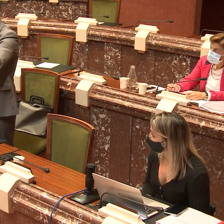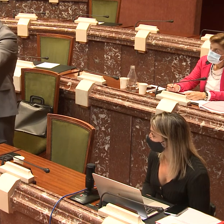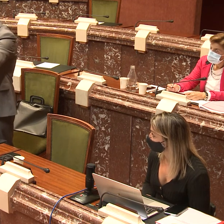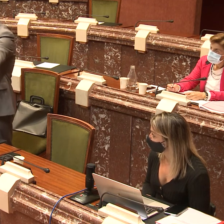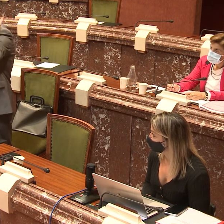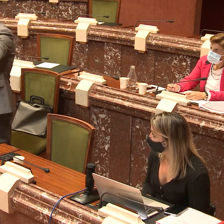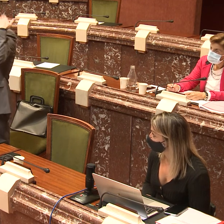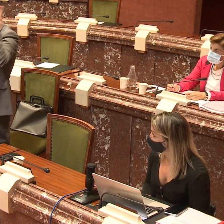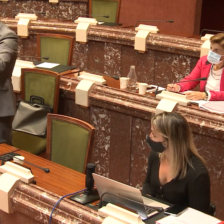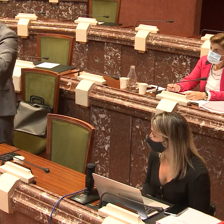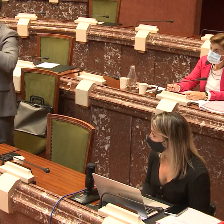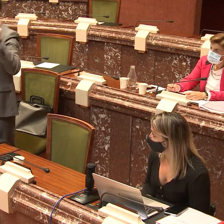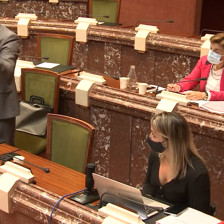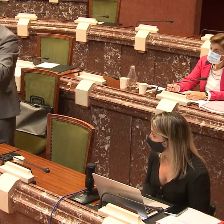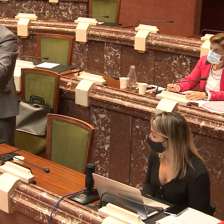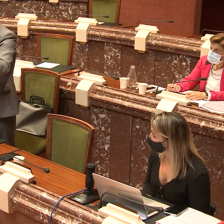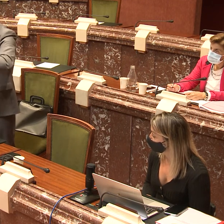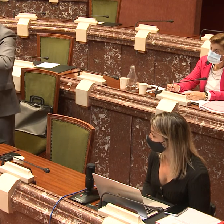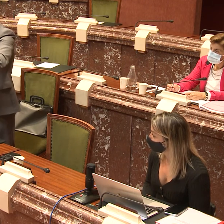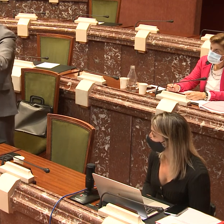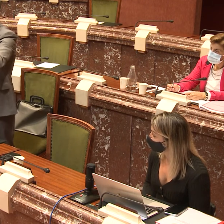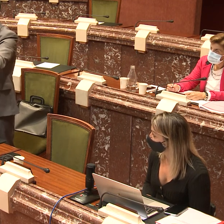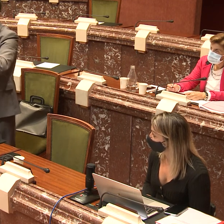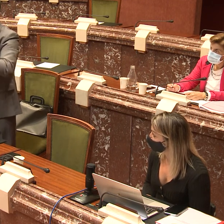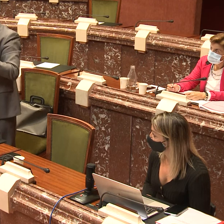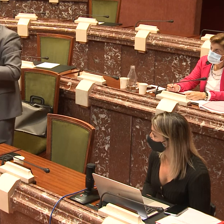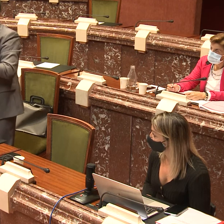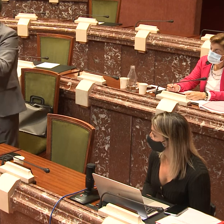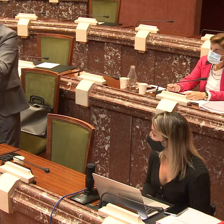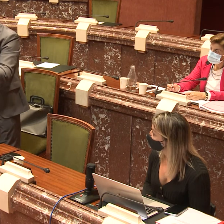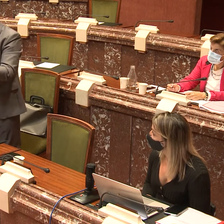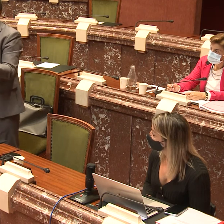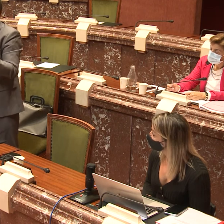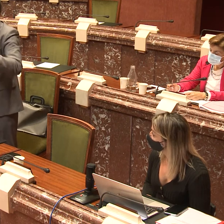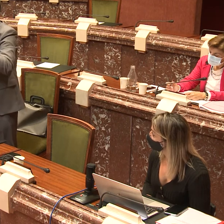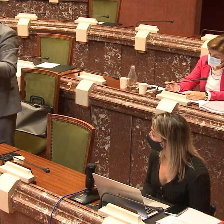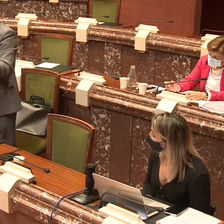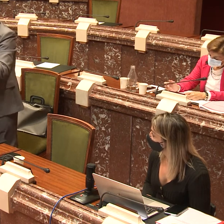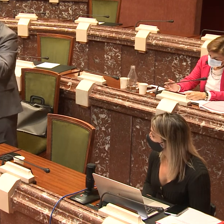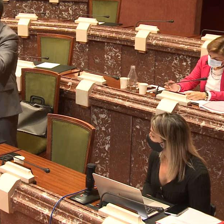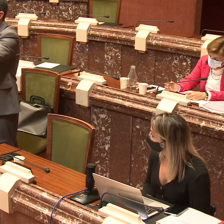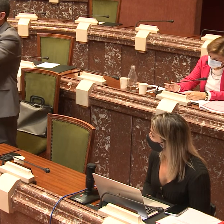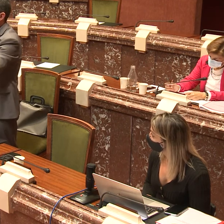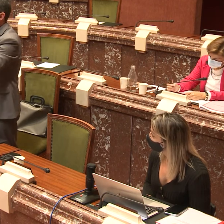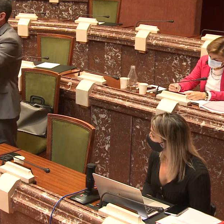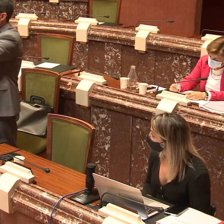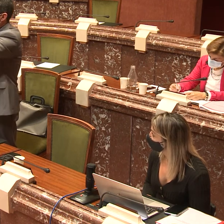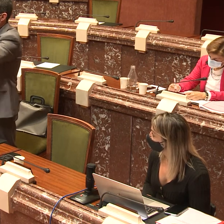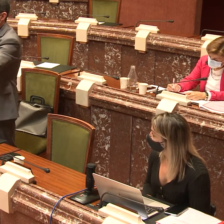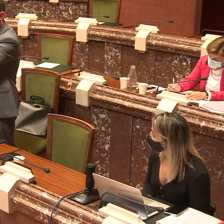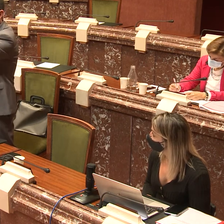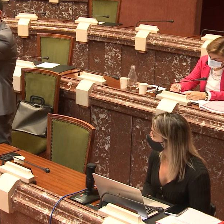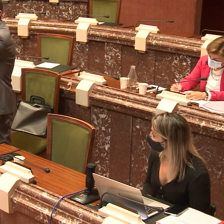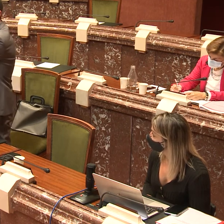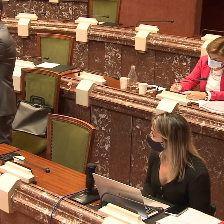Sí, como se ha dicho, que cada legislatura anterior y eso siempre nos hemos reunido y se han ido presentando nuestras demandas y